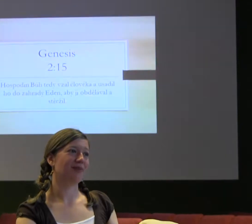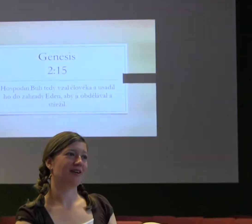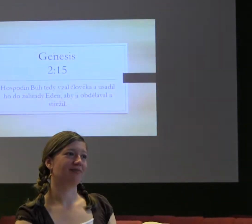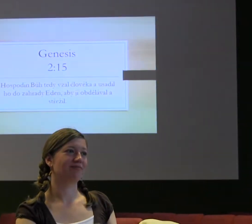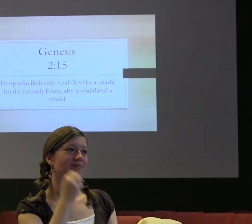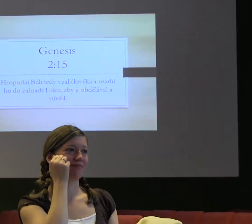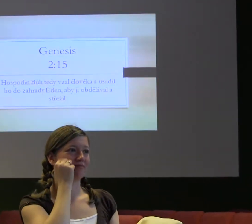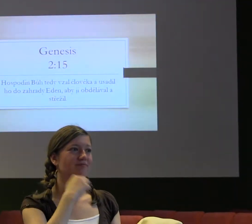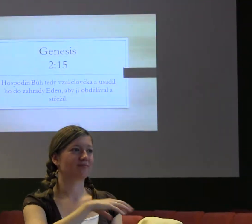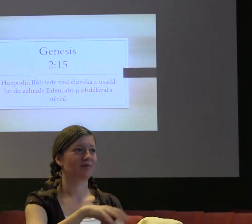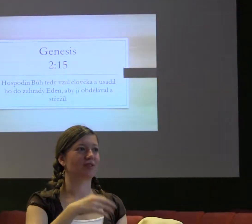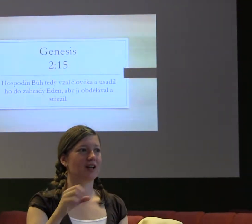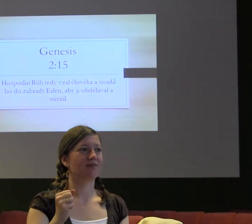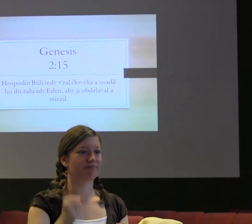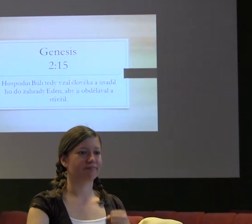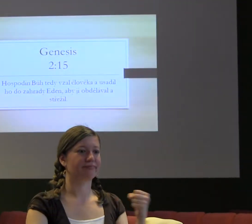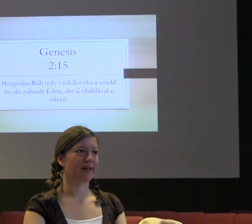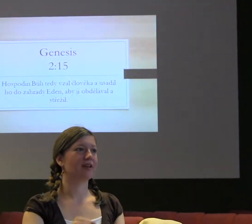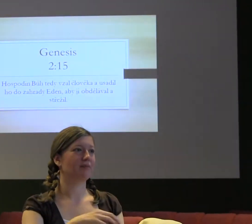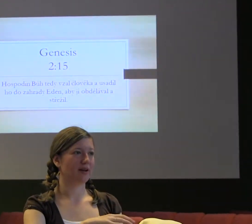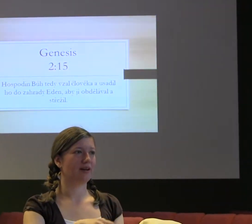zahradu obdělávali a střežili.